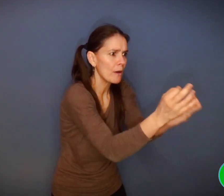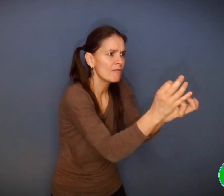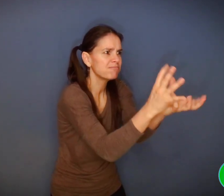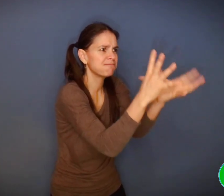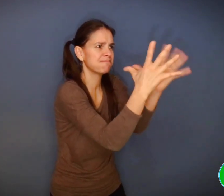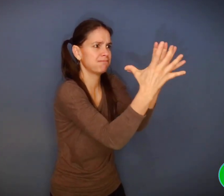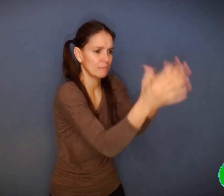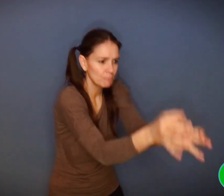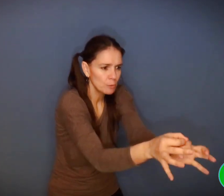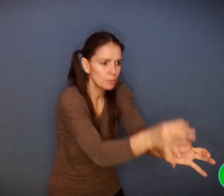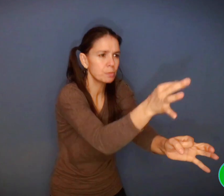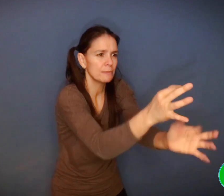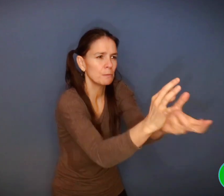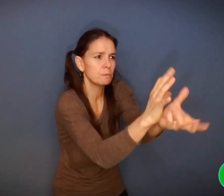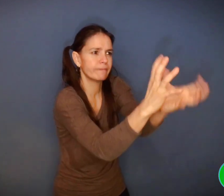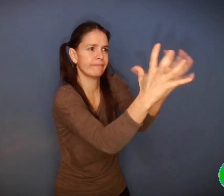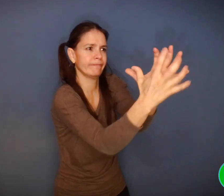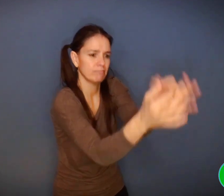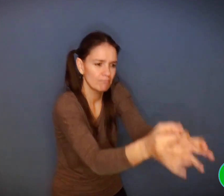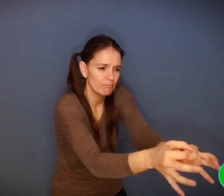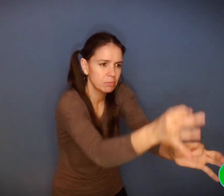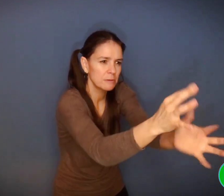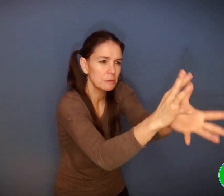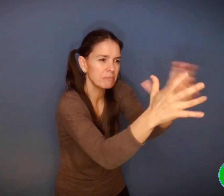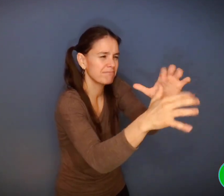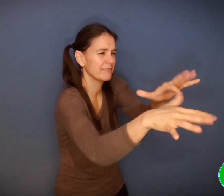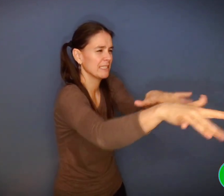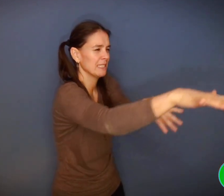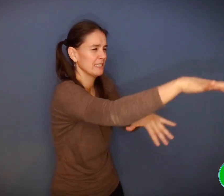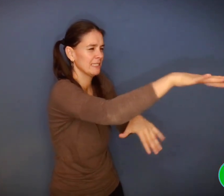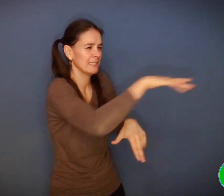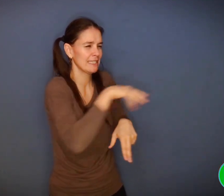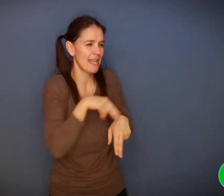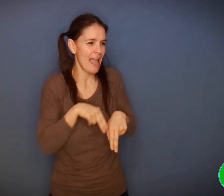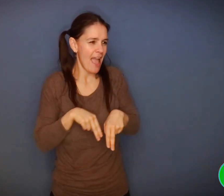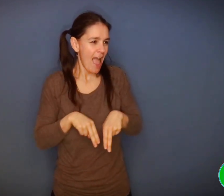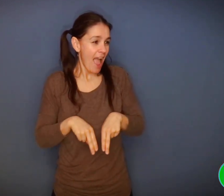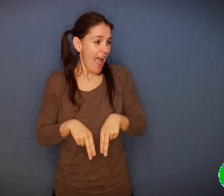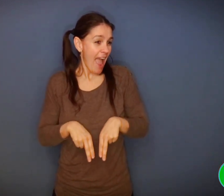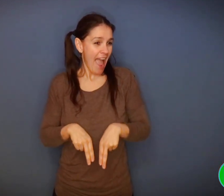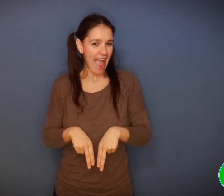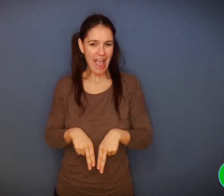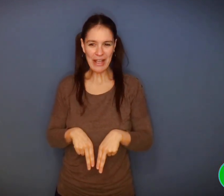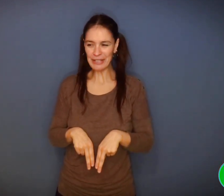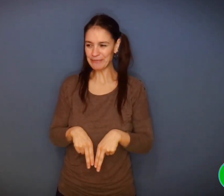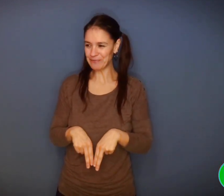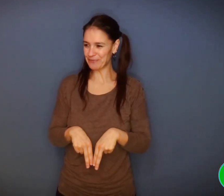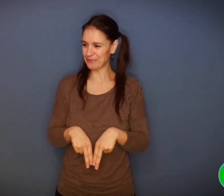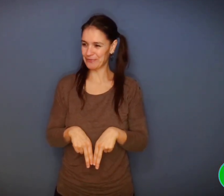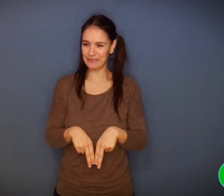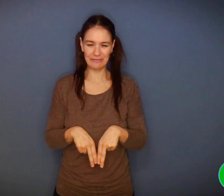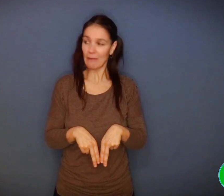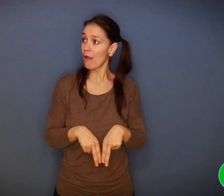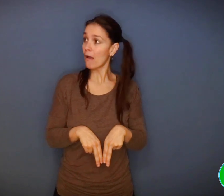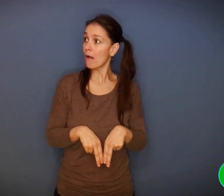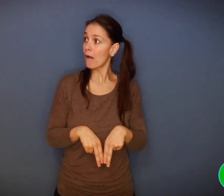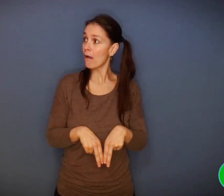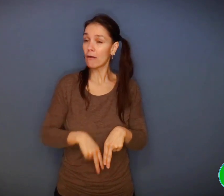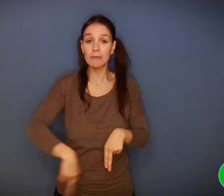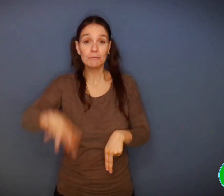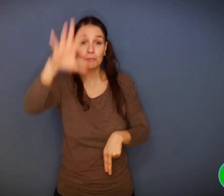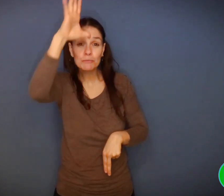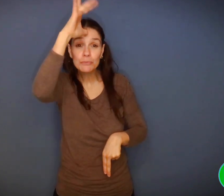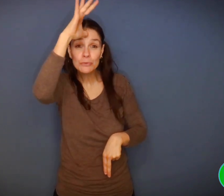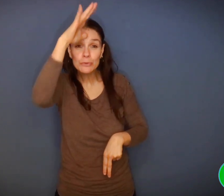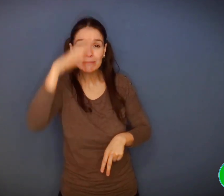Tiens,